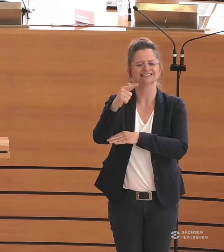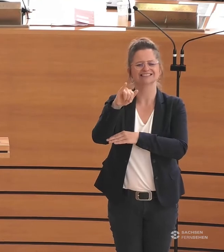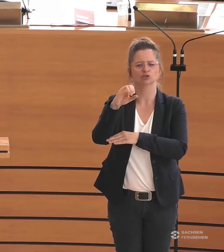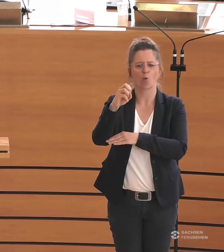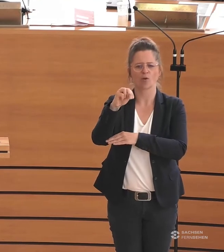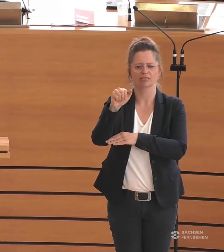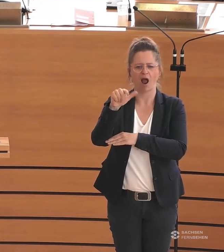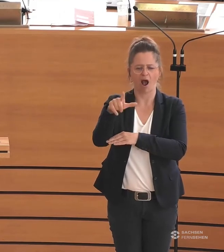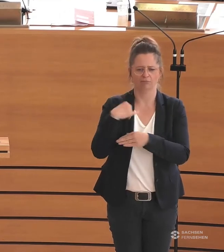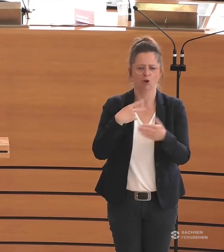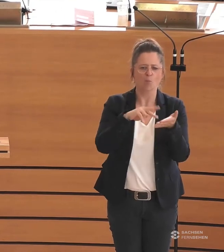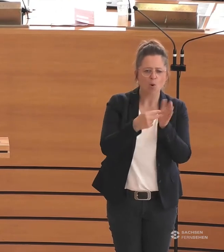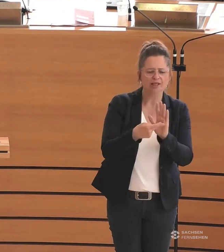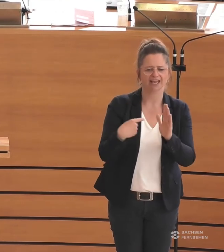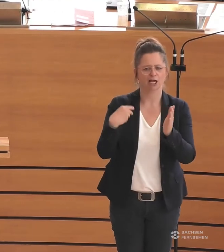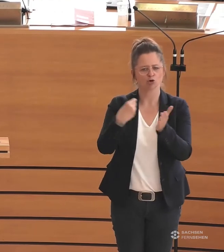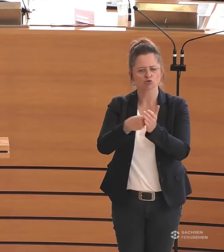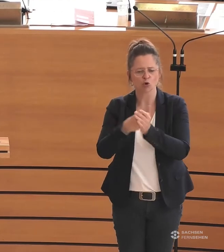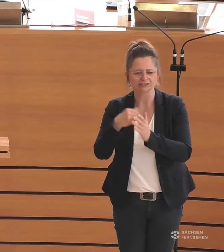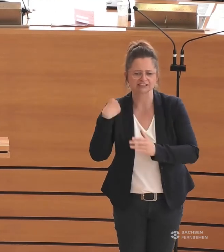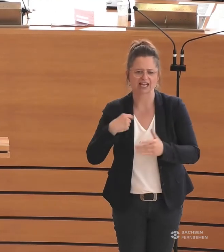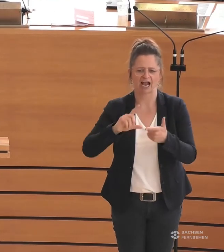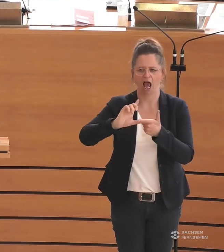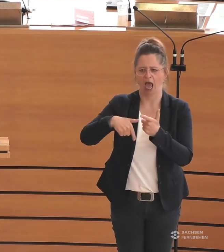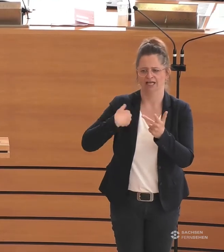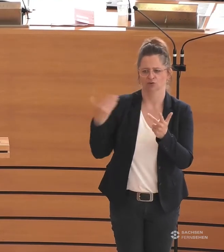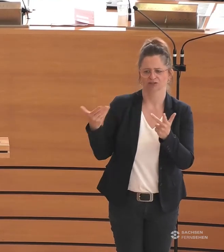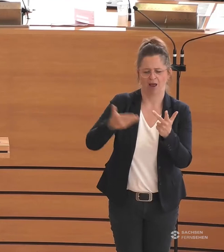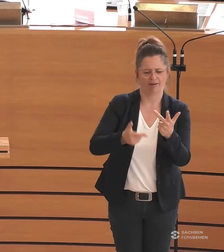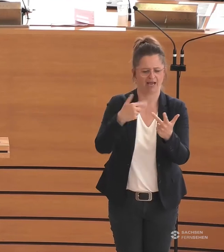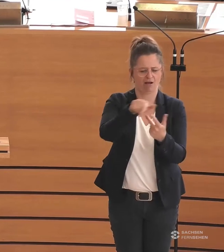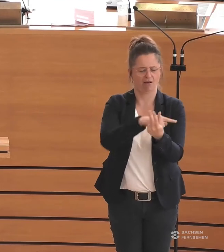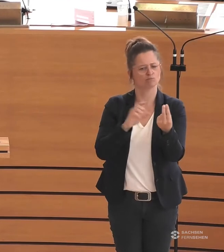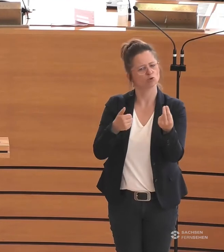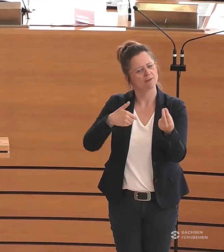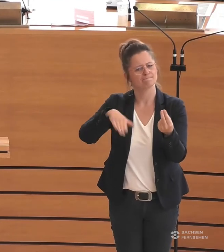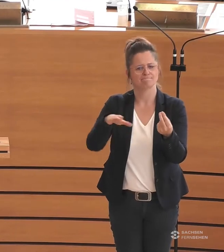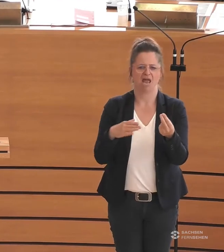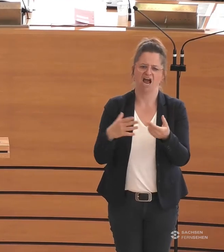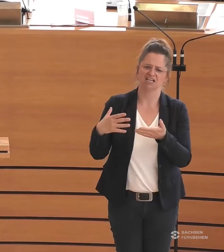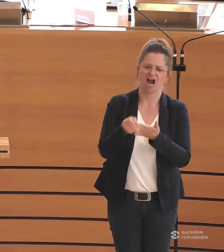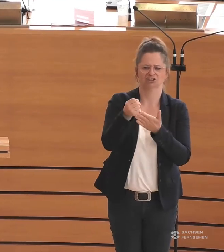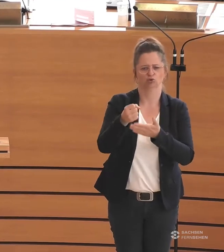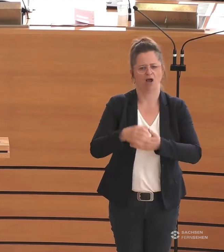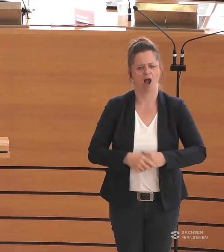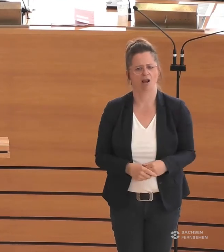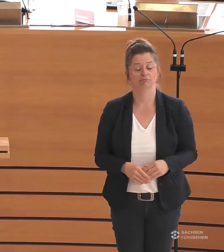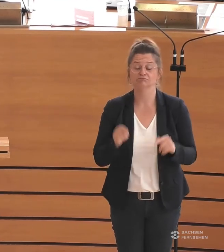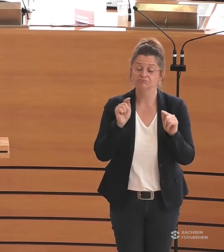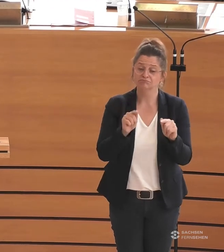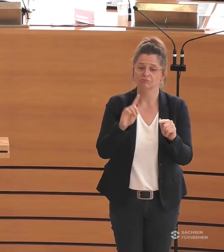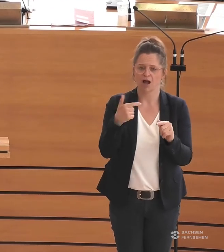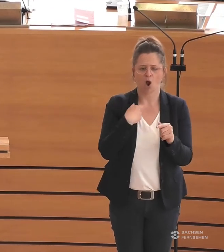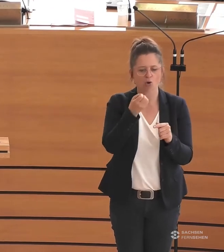Kostenträgern und auch bei den Leistungserbringern. Ich denke, hier besteht durchaus noch viel Potenzial, um mit